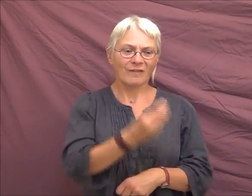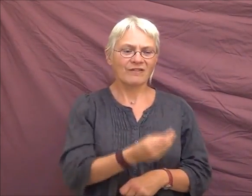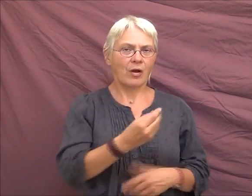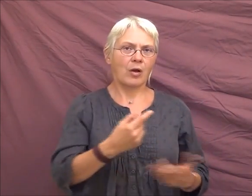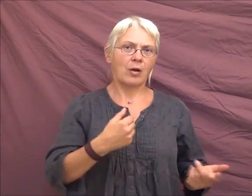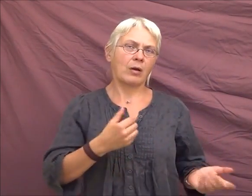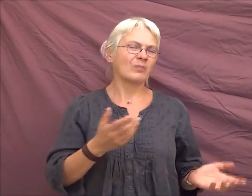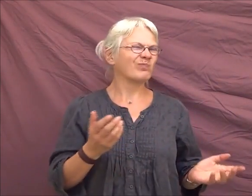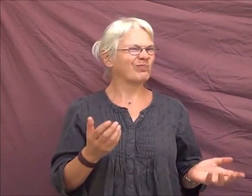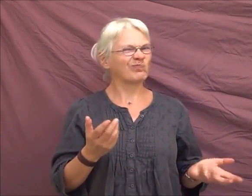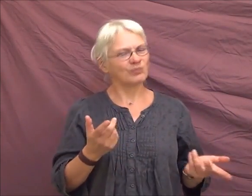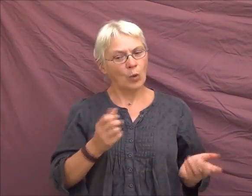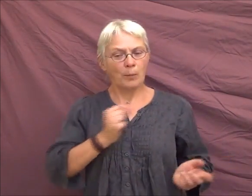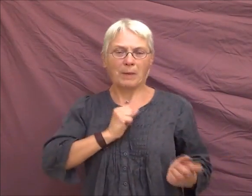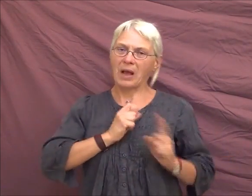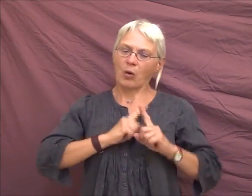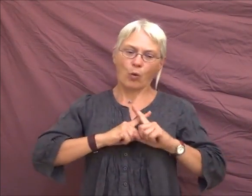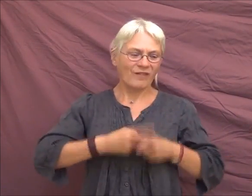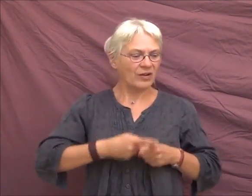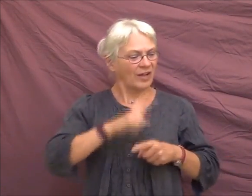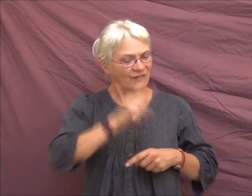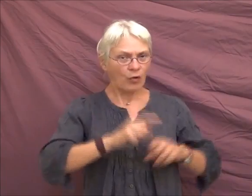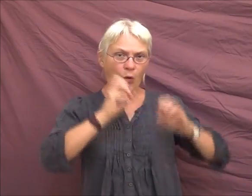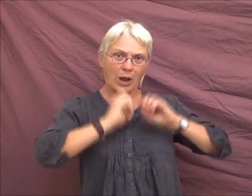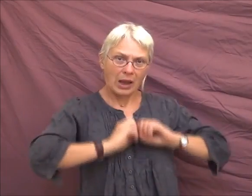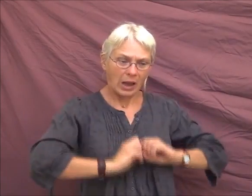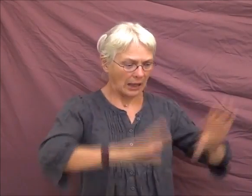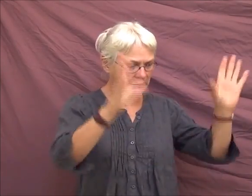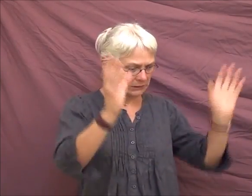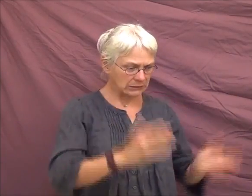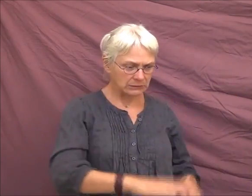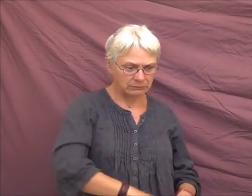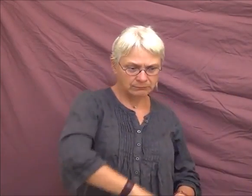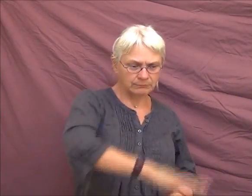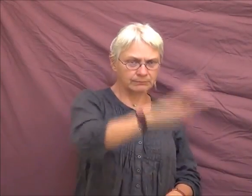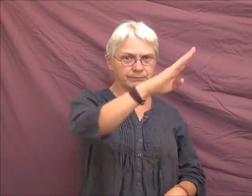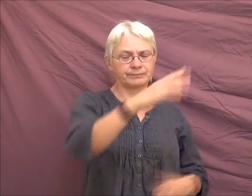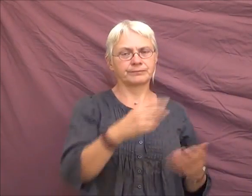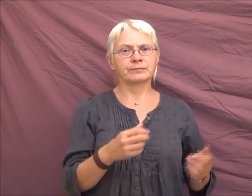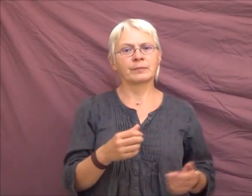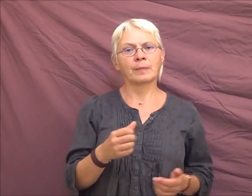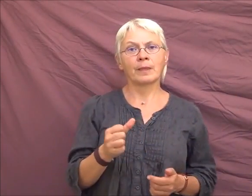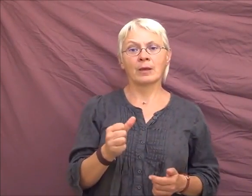je suis intimement convaincue, il faut le laisser faire leur chemin. C'est vraiment très frais pour moi